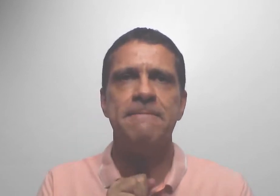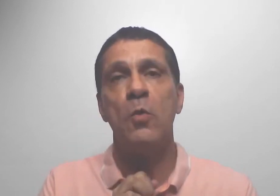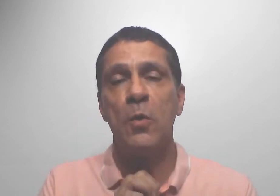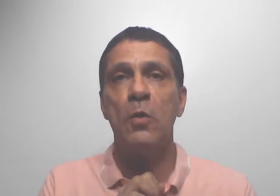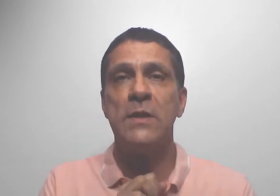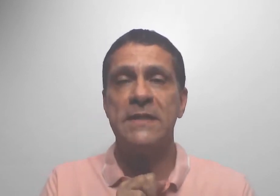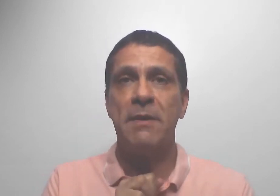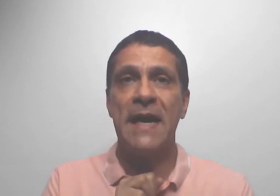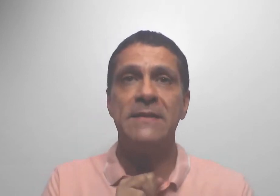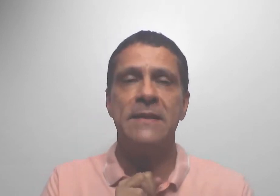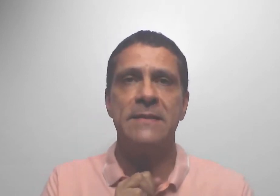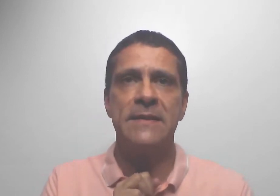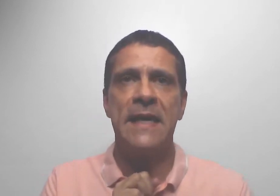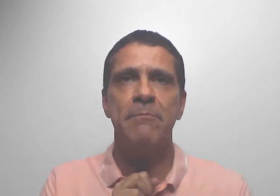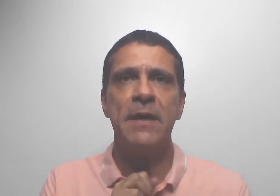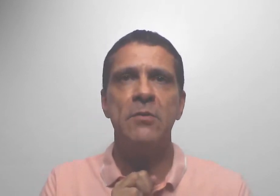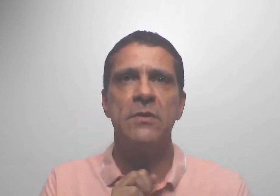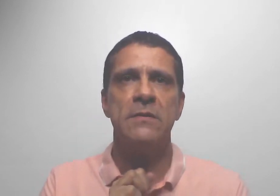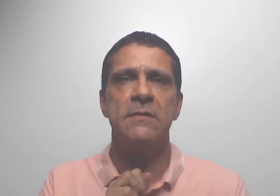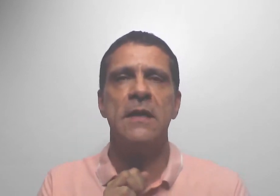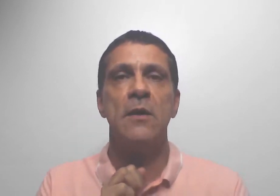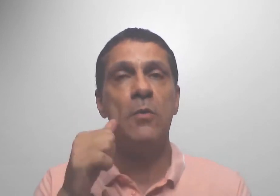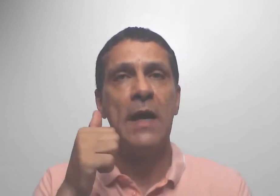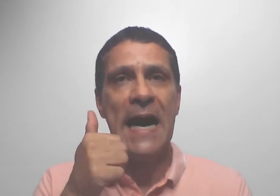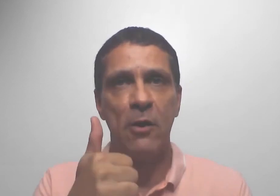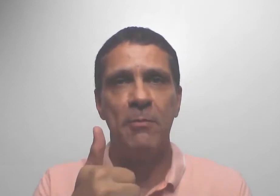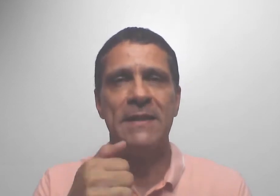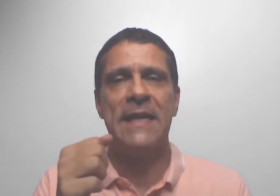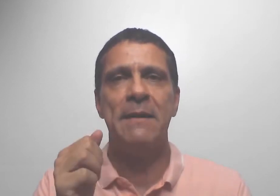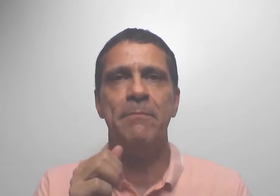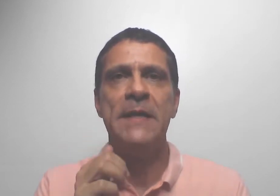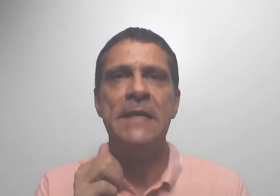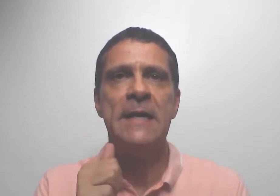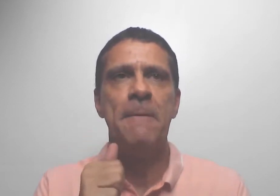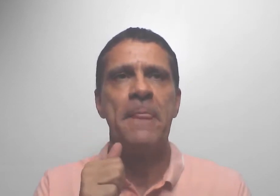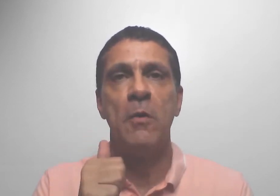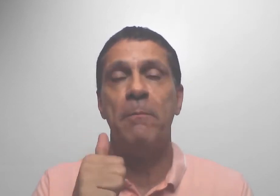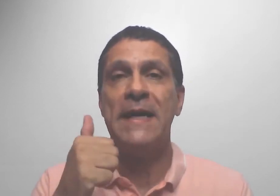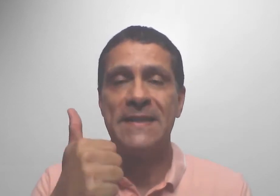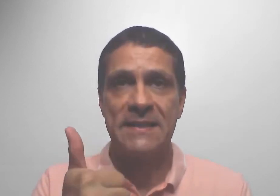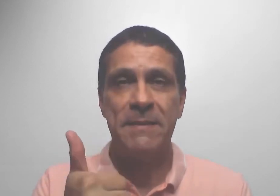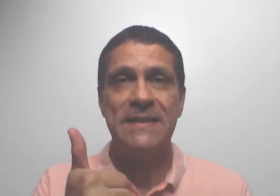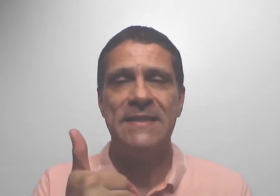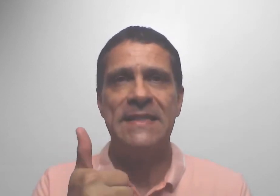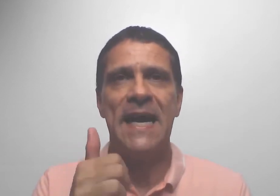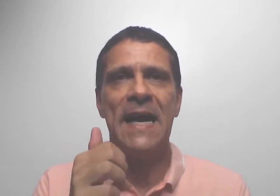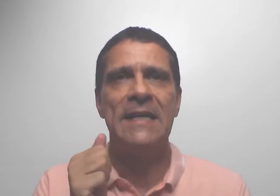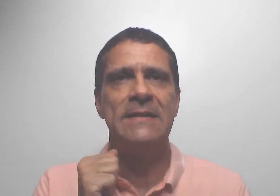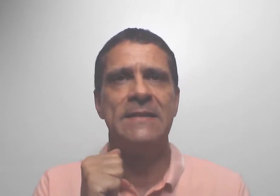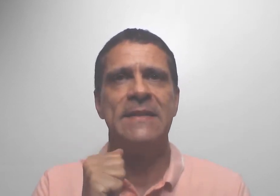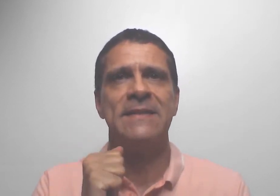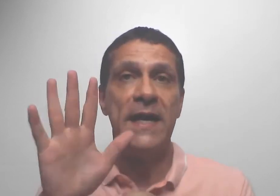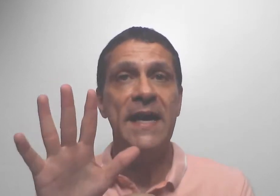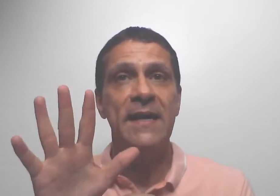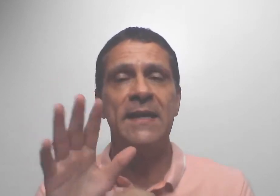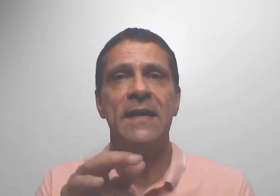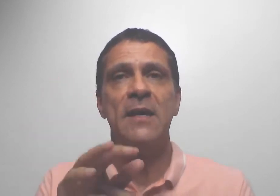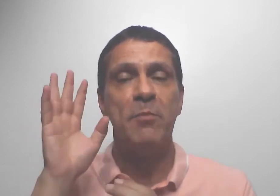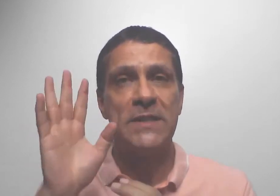ou com outras práticas terapêuticas, como aromaterapia, como plantas medicinais, com o reiki, com a